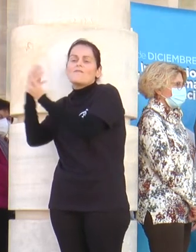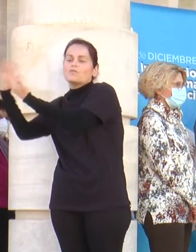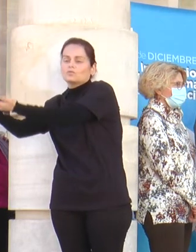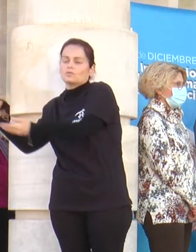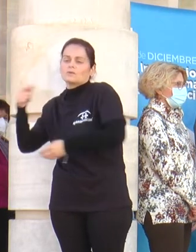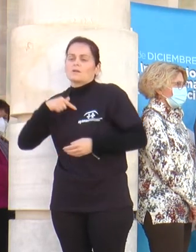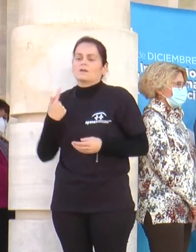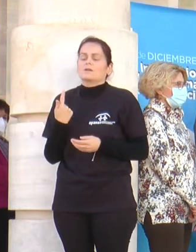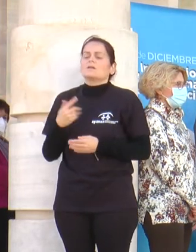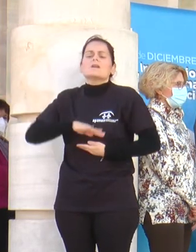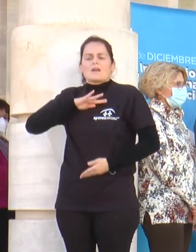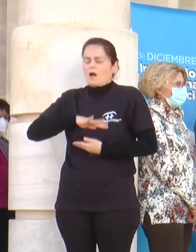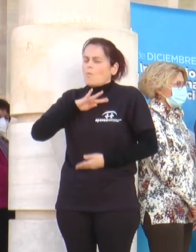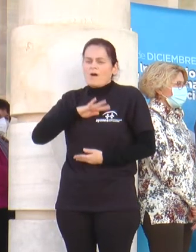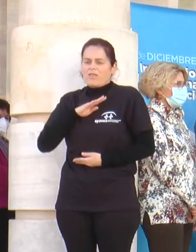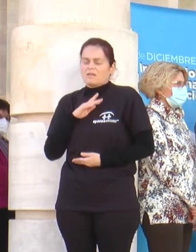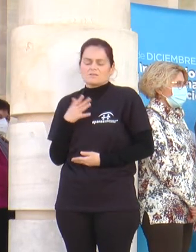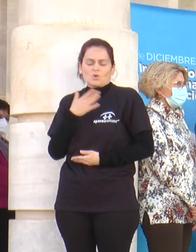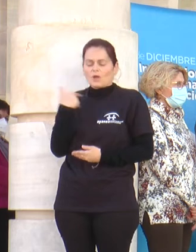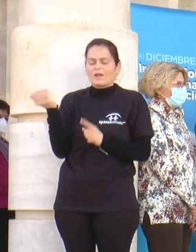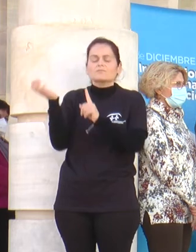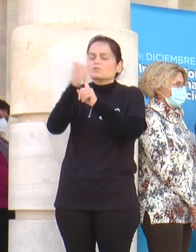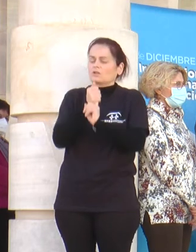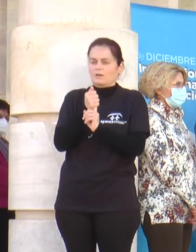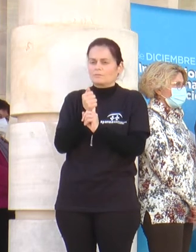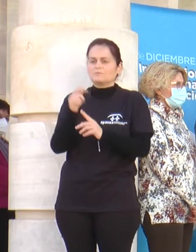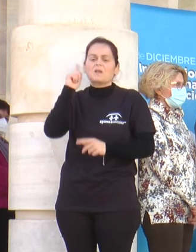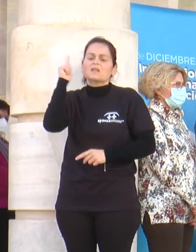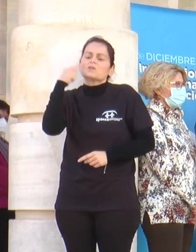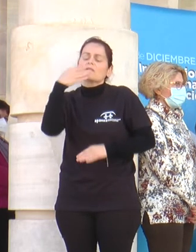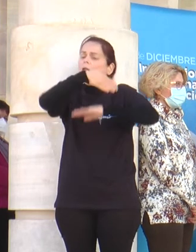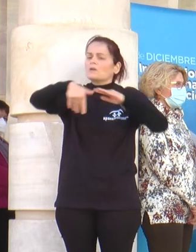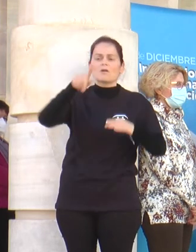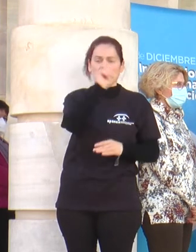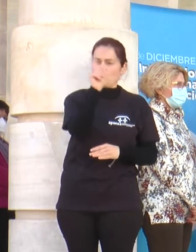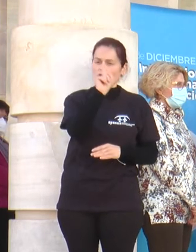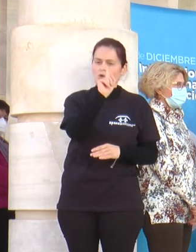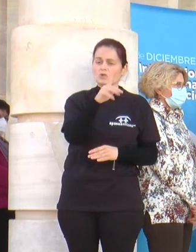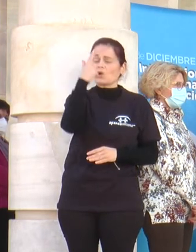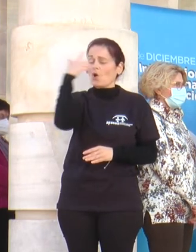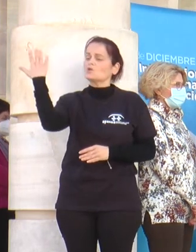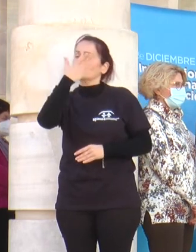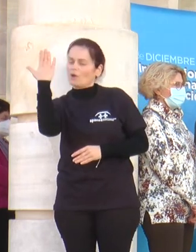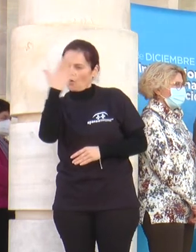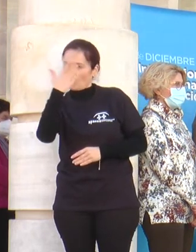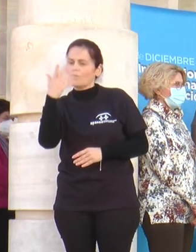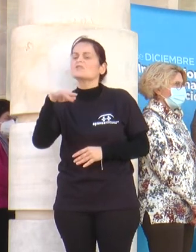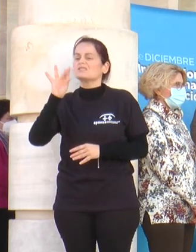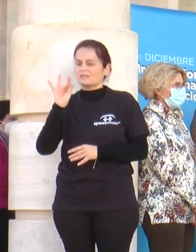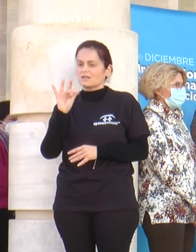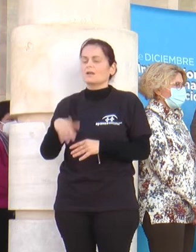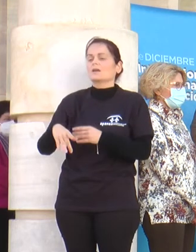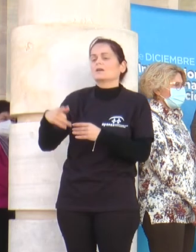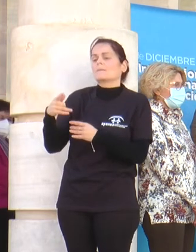de conseguir lo que nos propongamos. La sordera no nos limita, son los prejuicios, los estereotipos